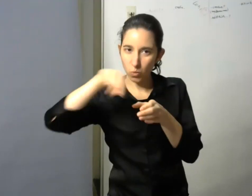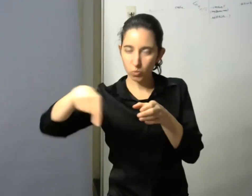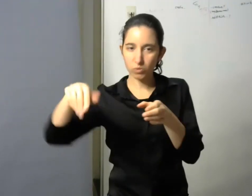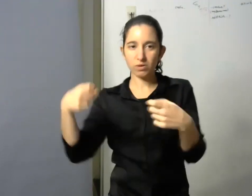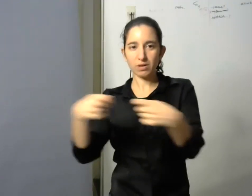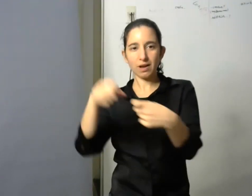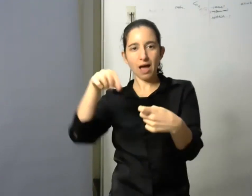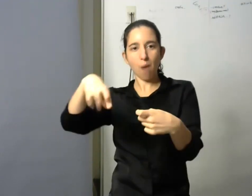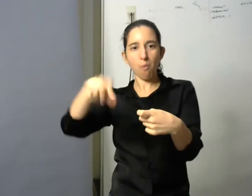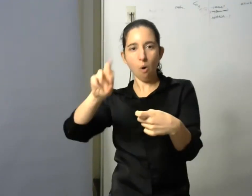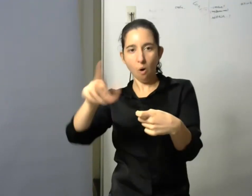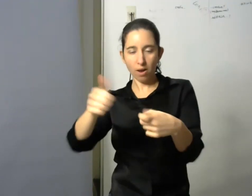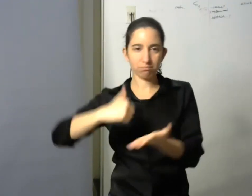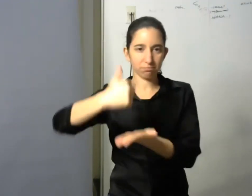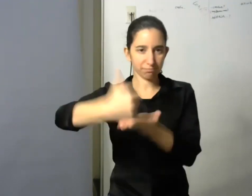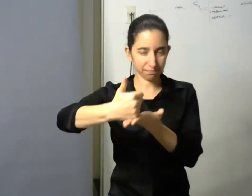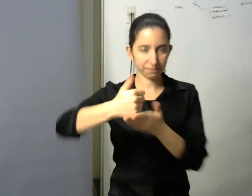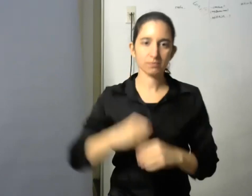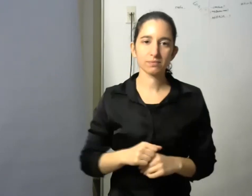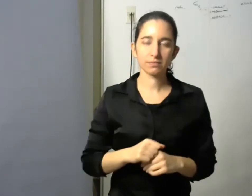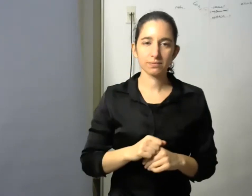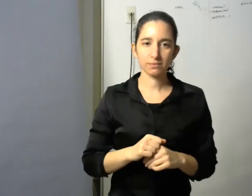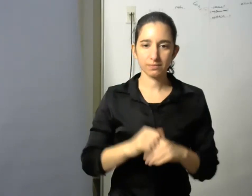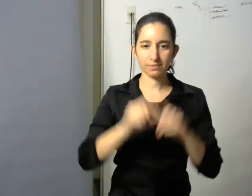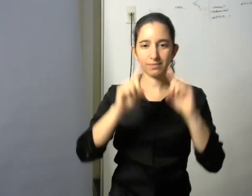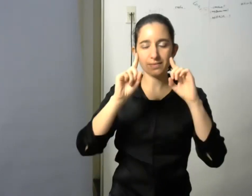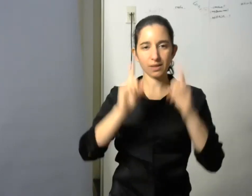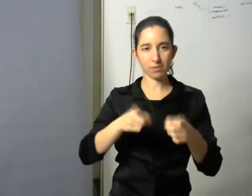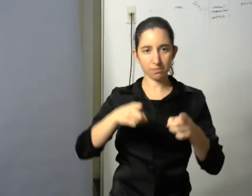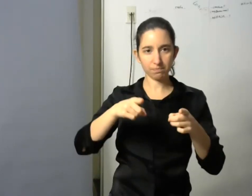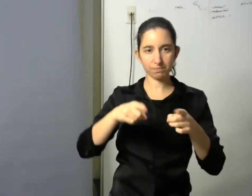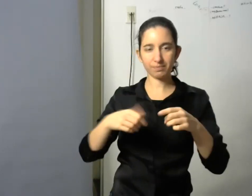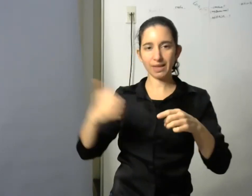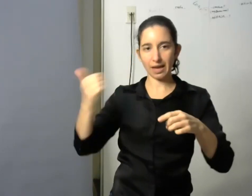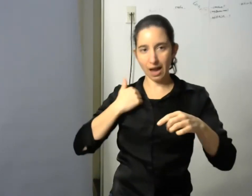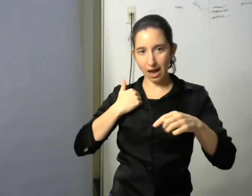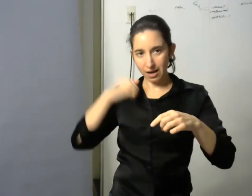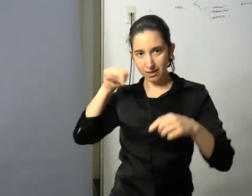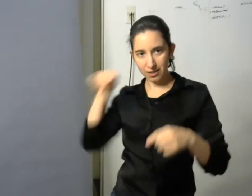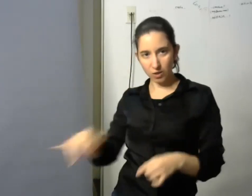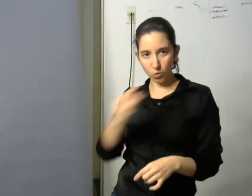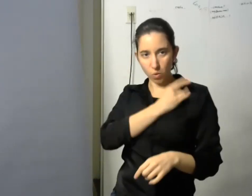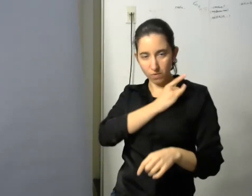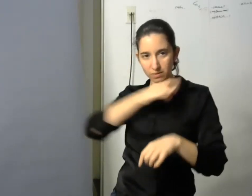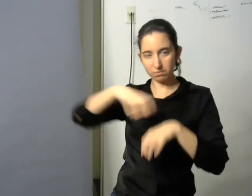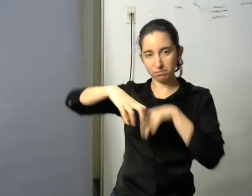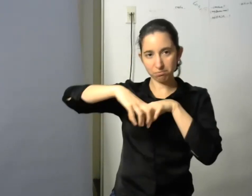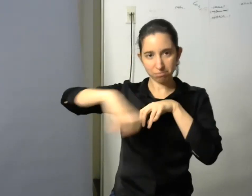adhesión así como la unidad académica de Río Gallegos del programa de equiparación de oportunidades para